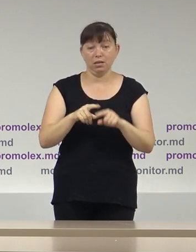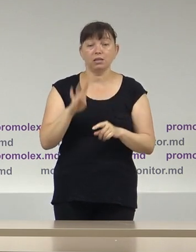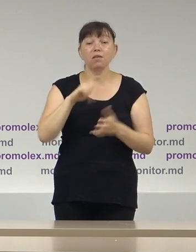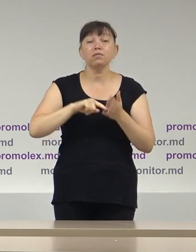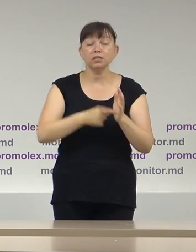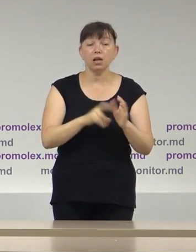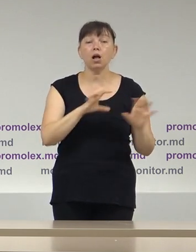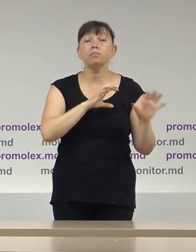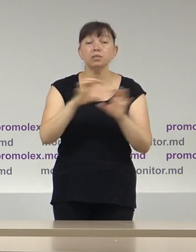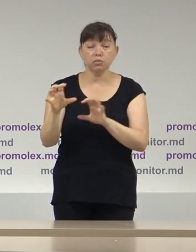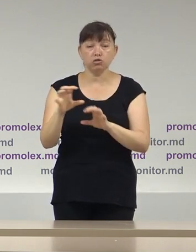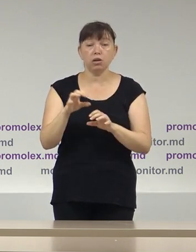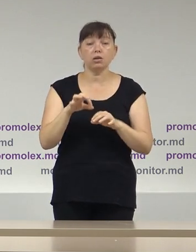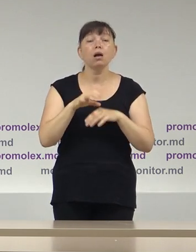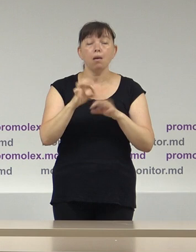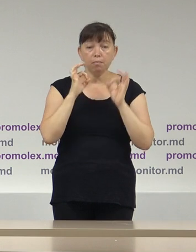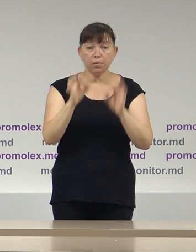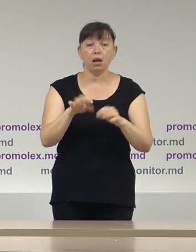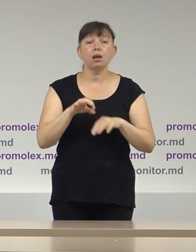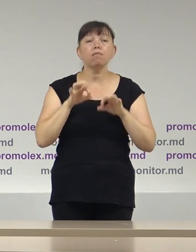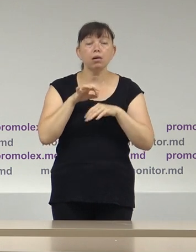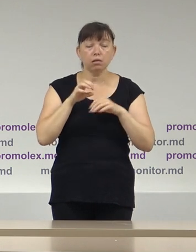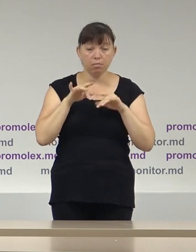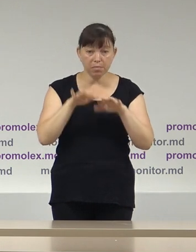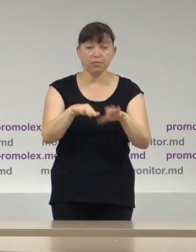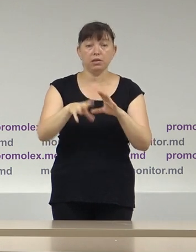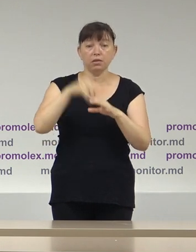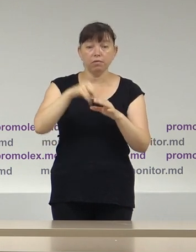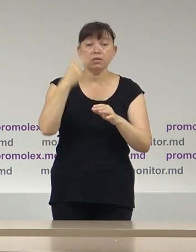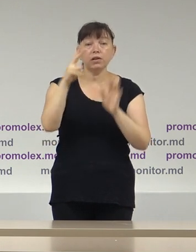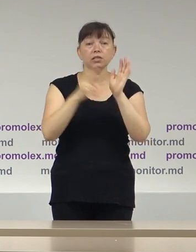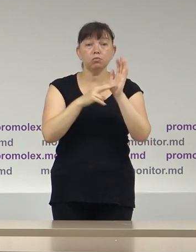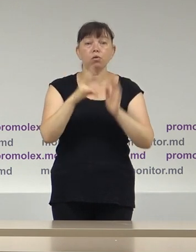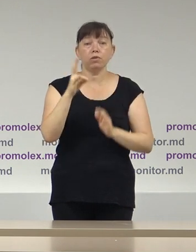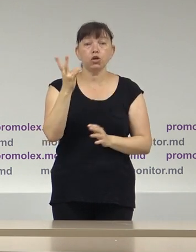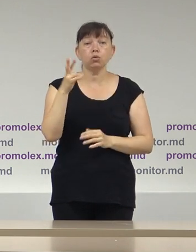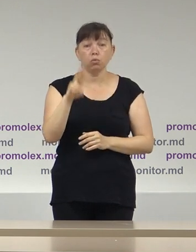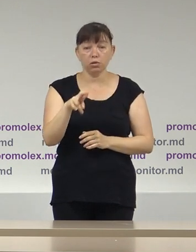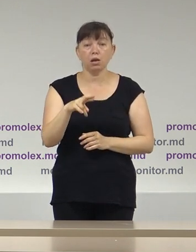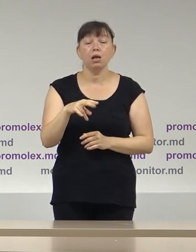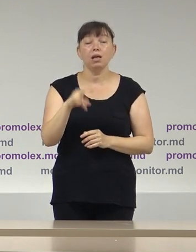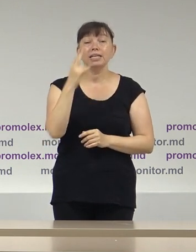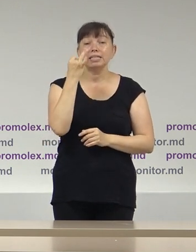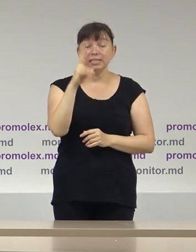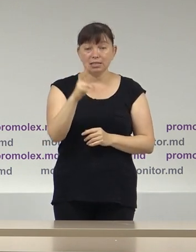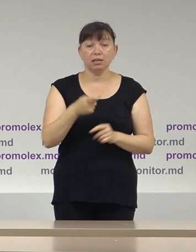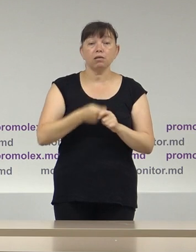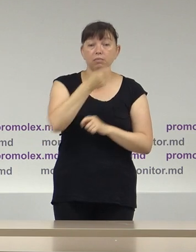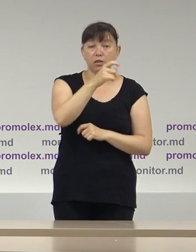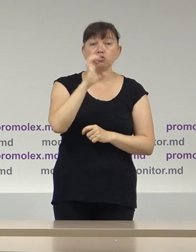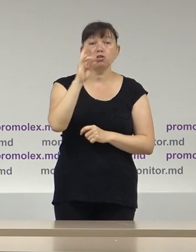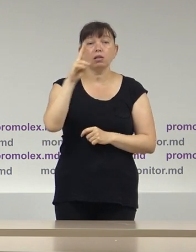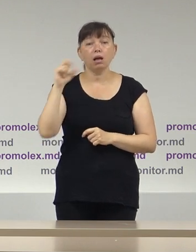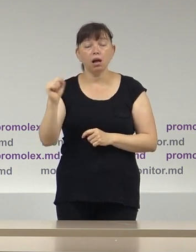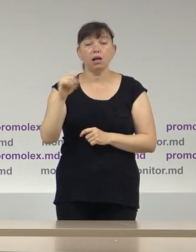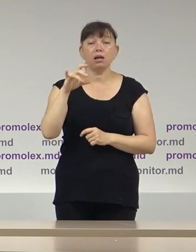condițiilor pentru bună organizare și desfășurare a alegerilor, la 27 iunie, CEC a adresat în atenția CNA, SIS,